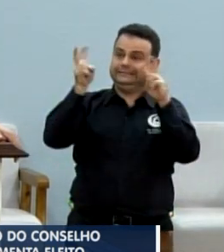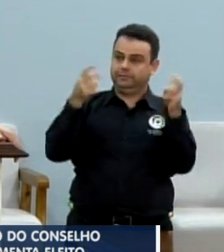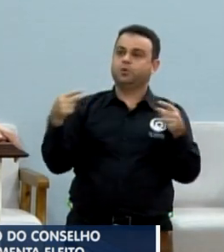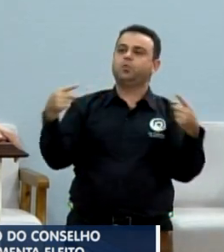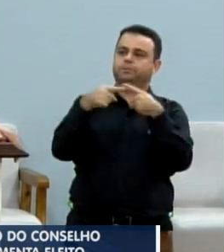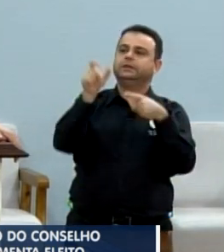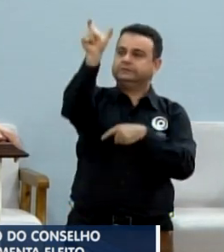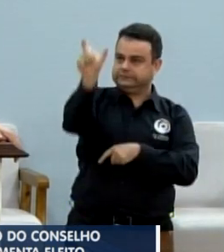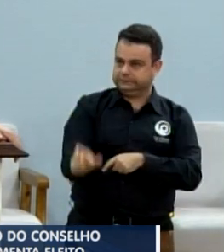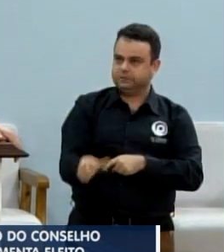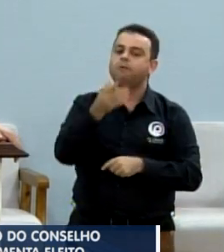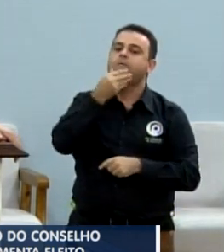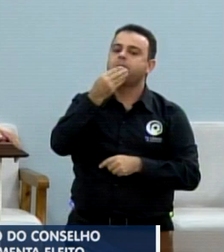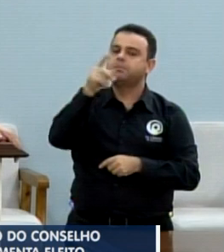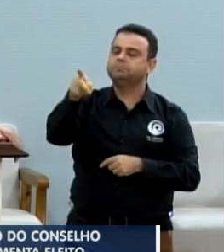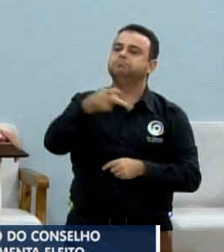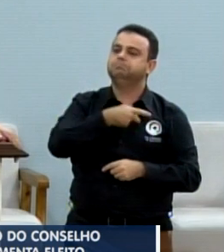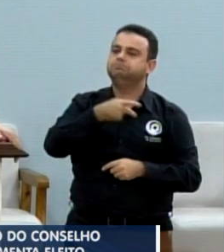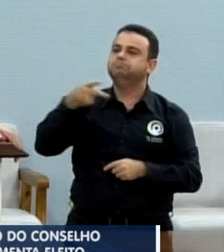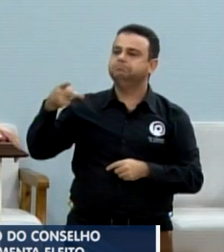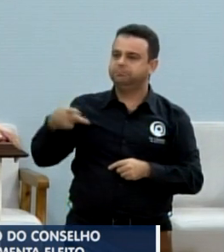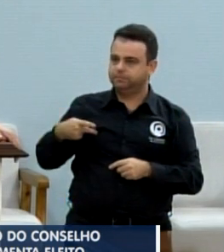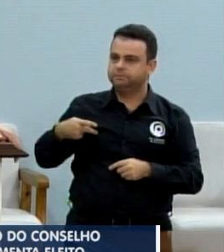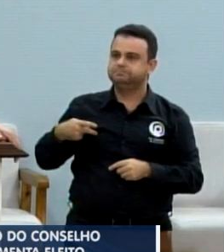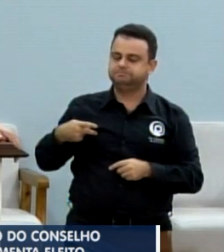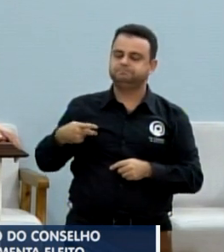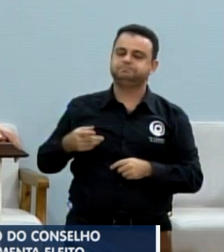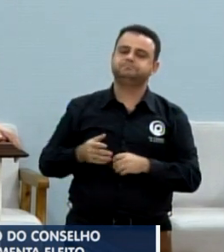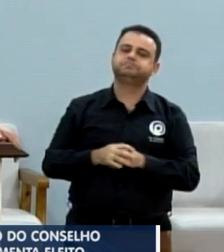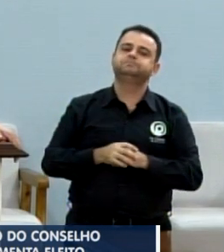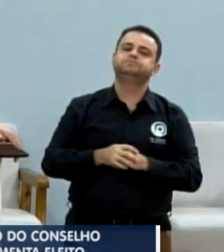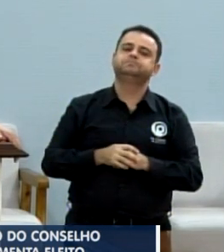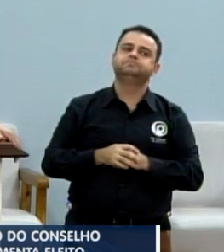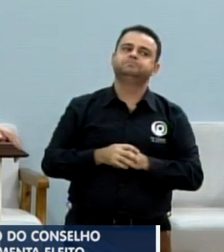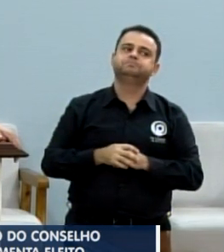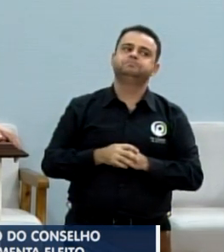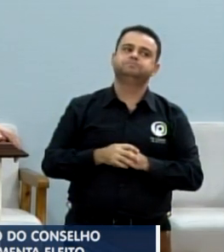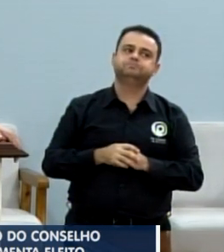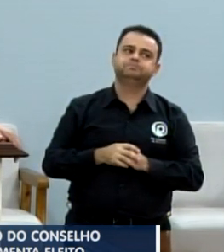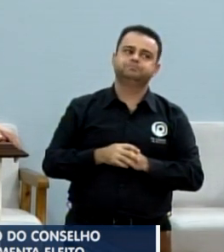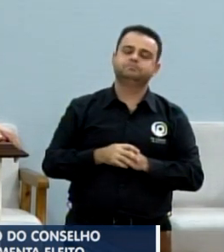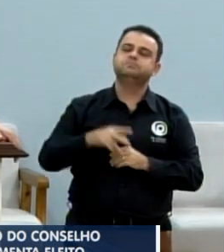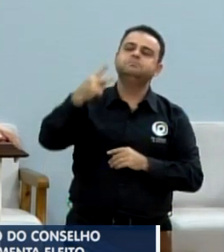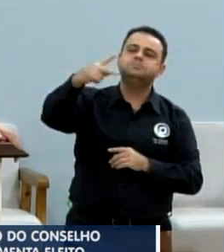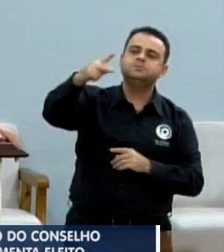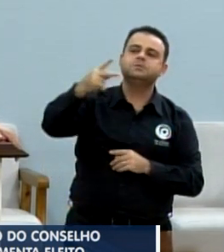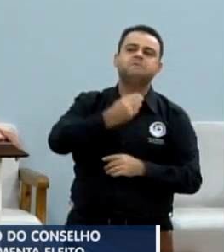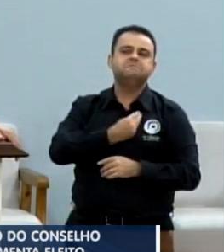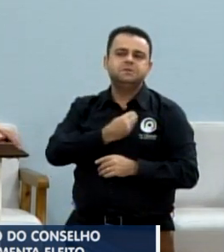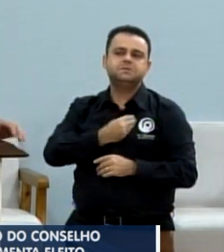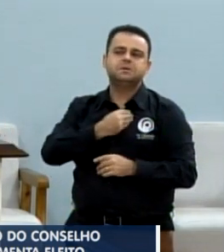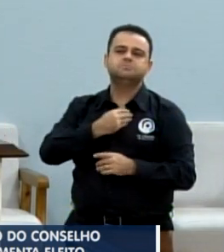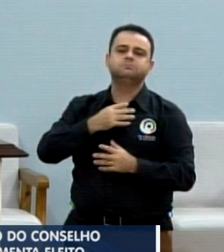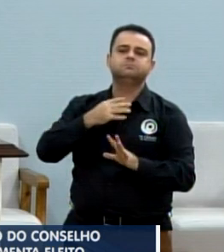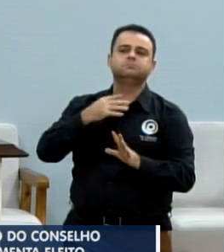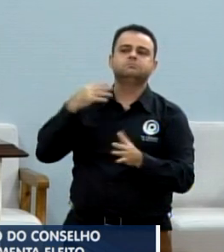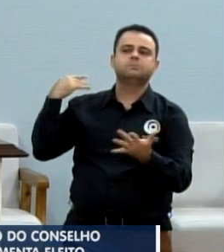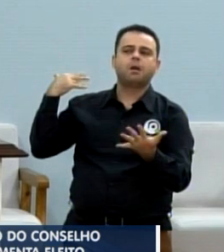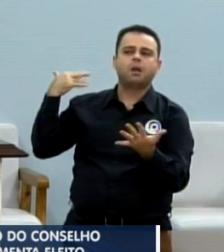e votada, registrada, aprovada sobre a vida dele, sobre essa nova